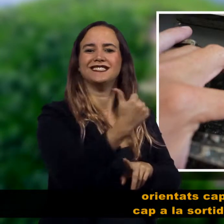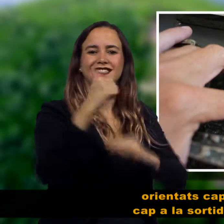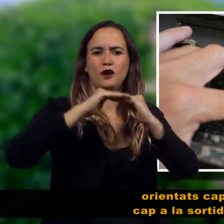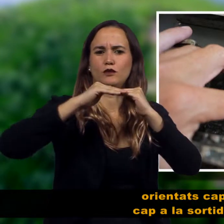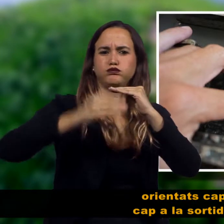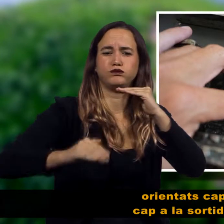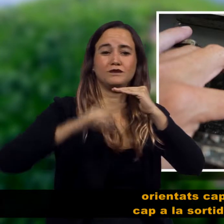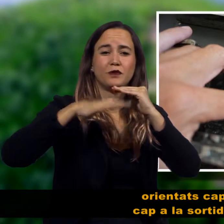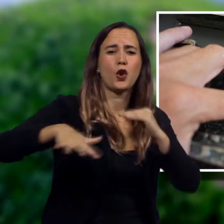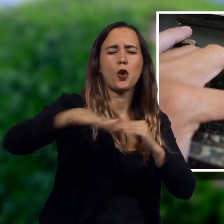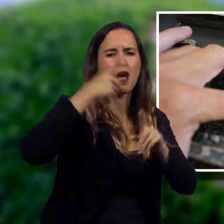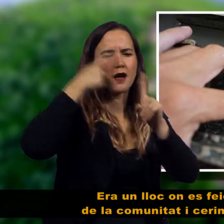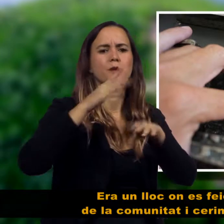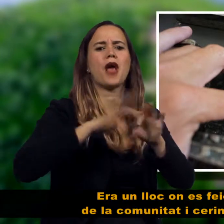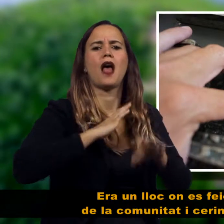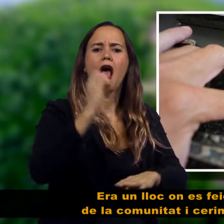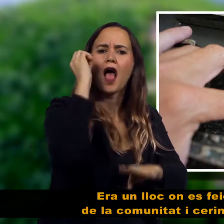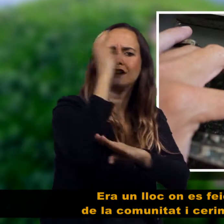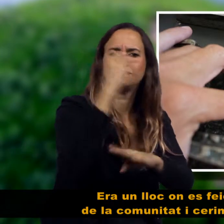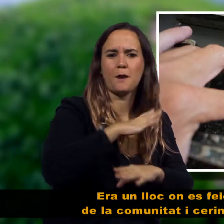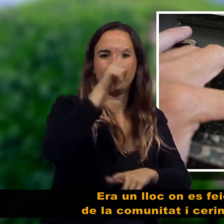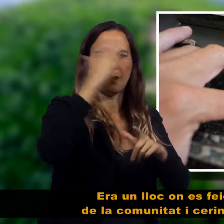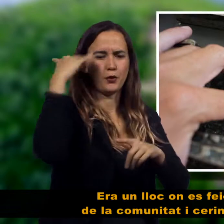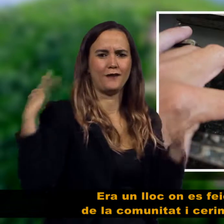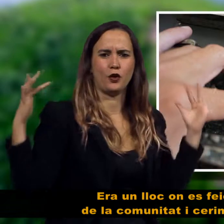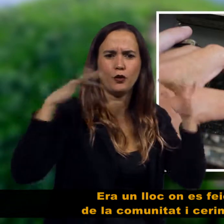Era un lloc on es feien assemblees a la comunitat i cerimonies religioses.